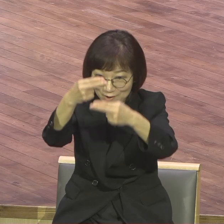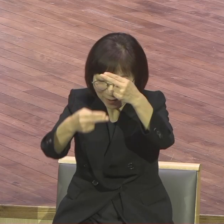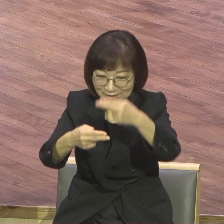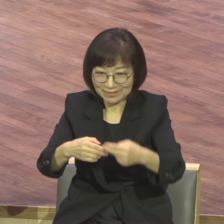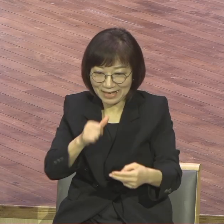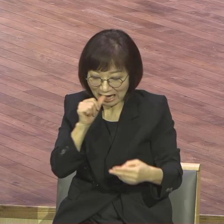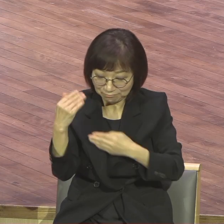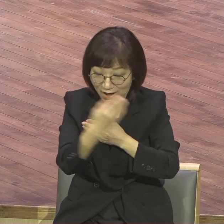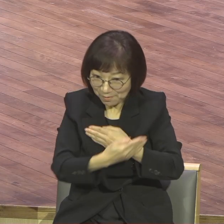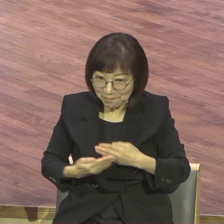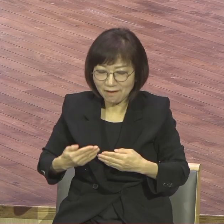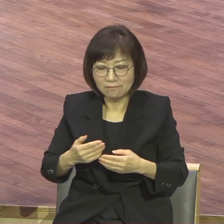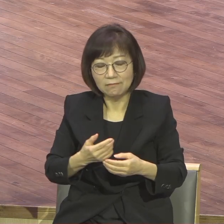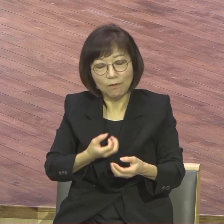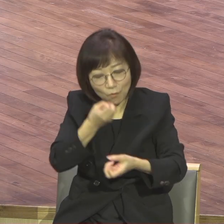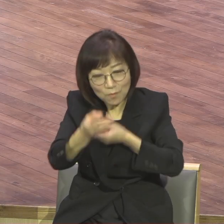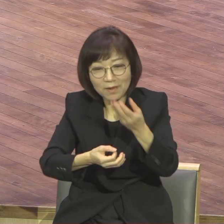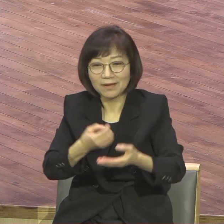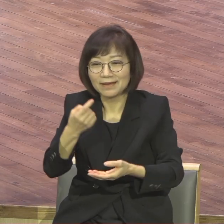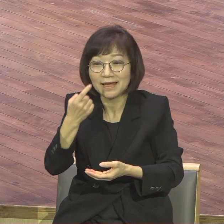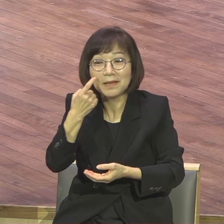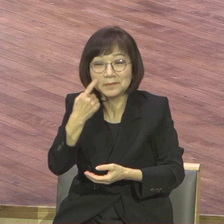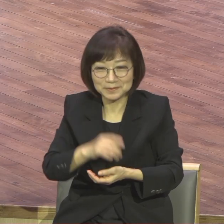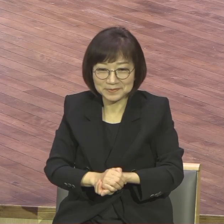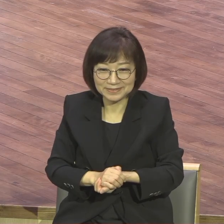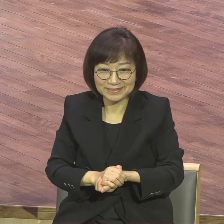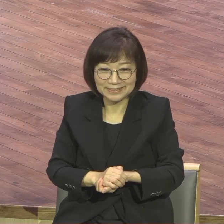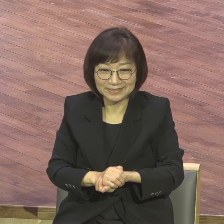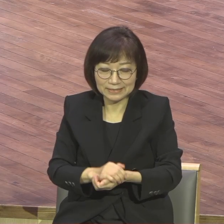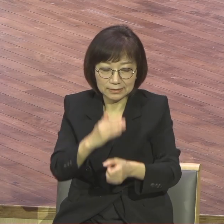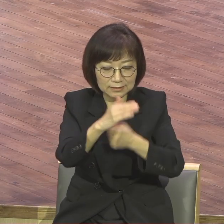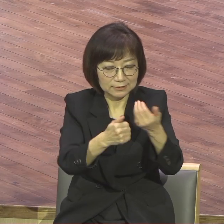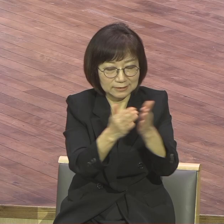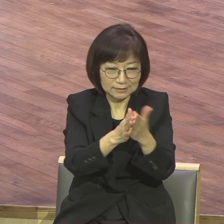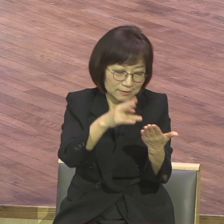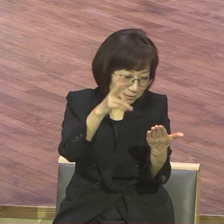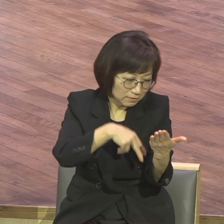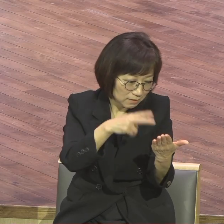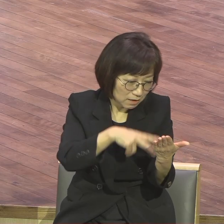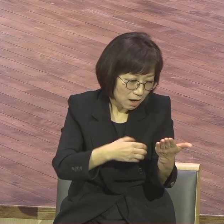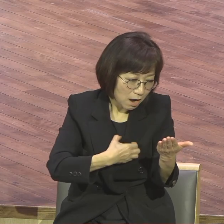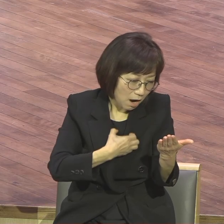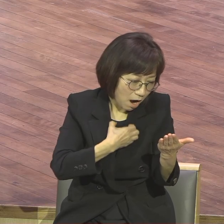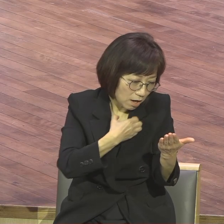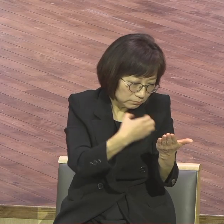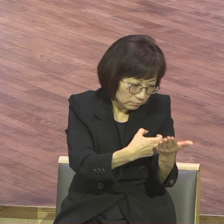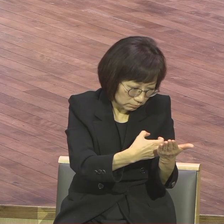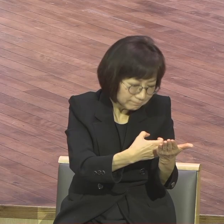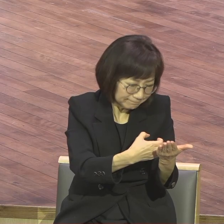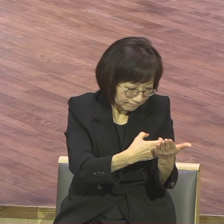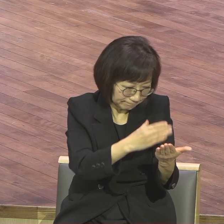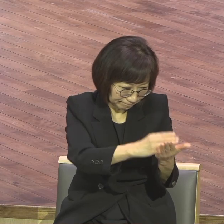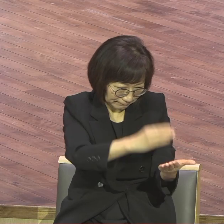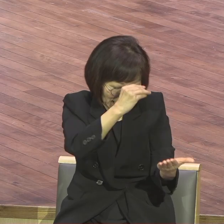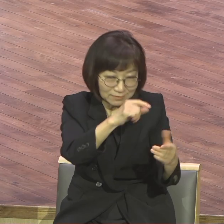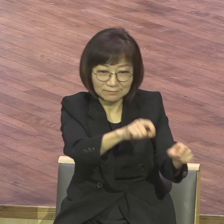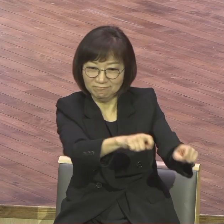이런 고백을 여러분 평소 때 읽으면서 감동 오거든 같이 질려버려 고백해버려 하나님. 하나님 기뻐